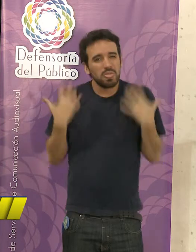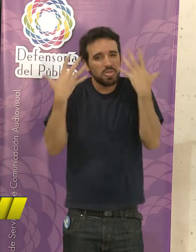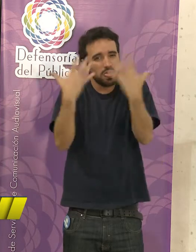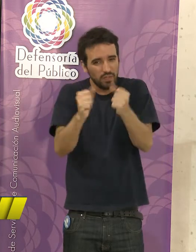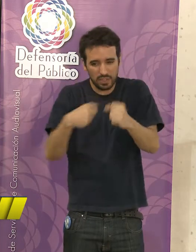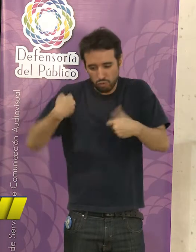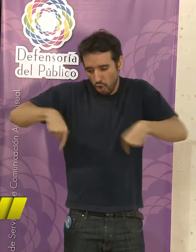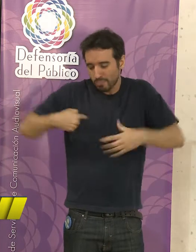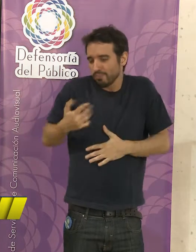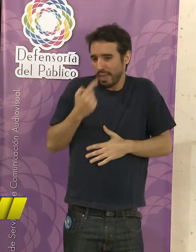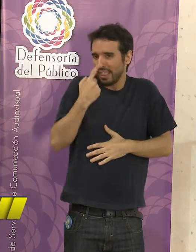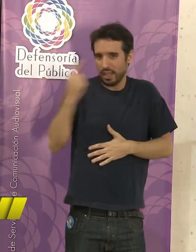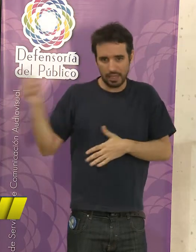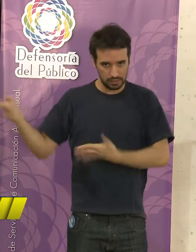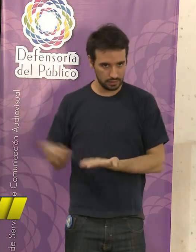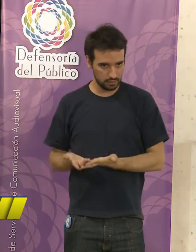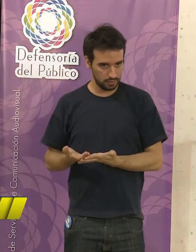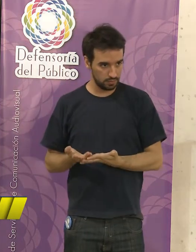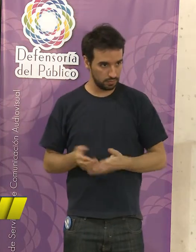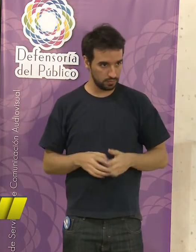intereses nuestros y de todos.